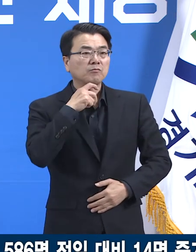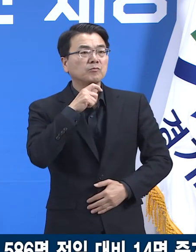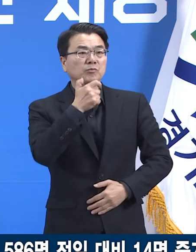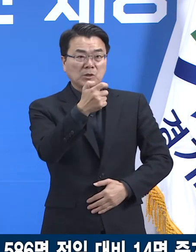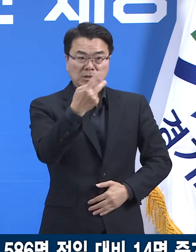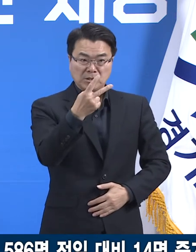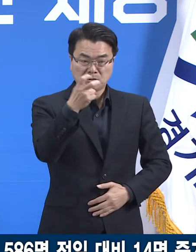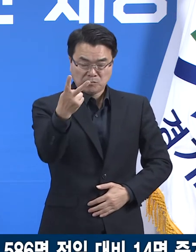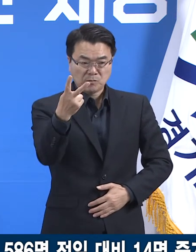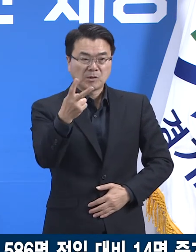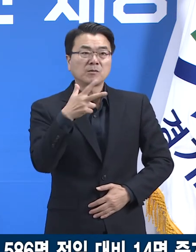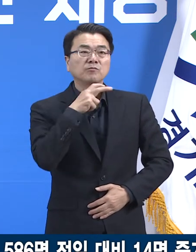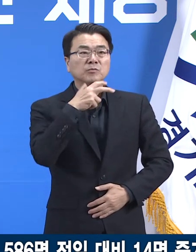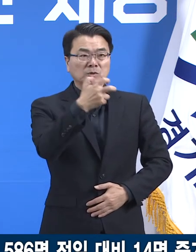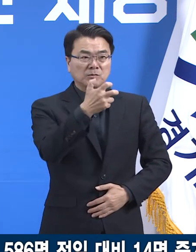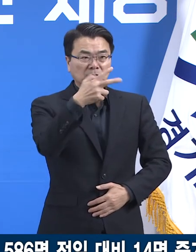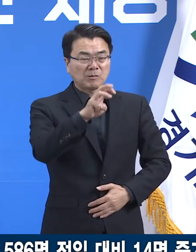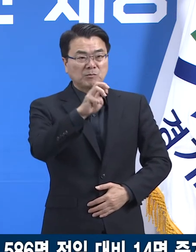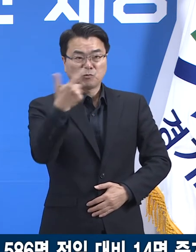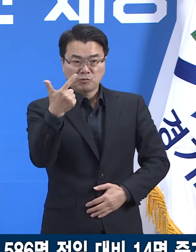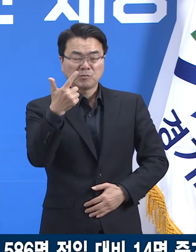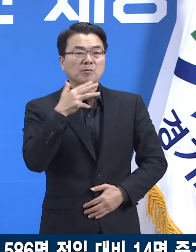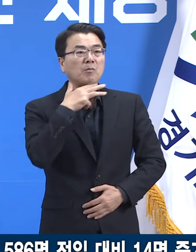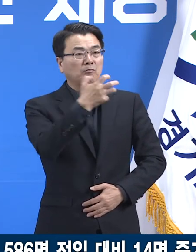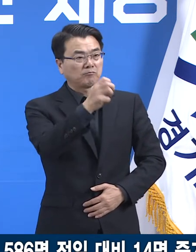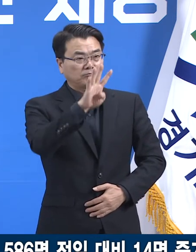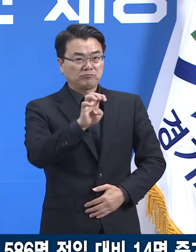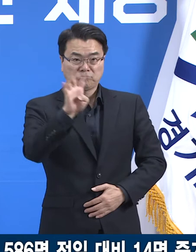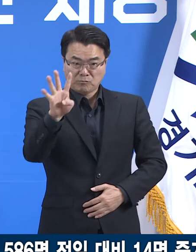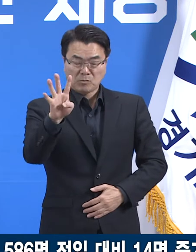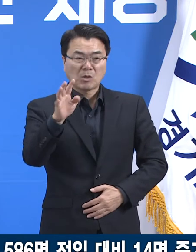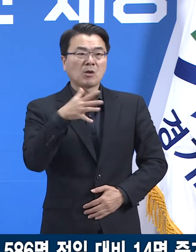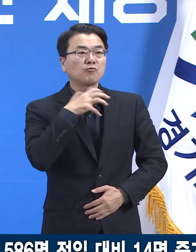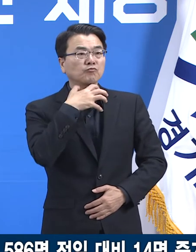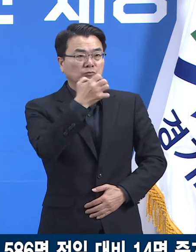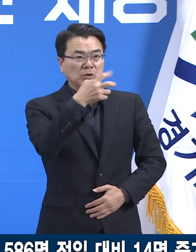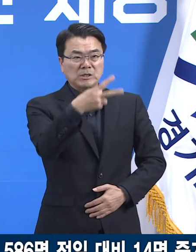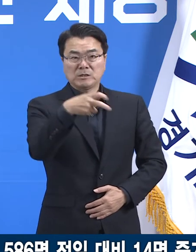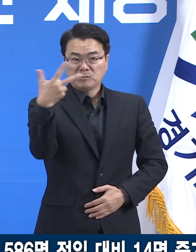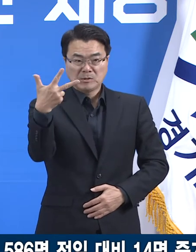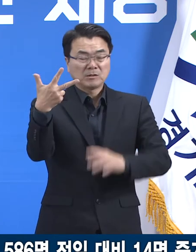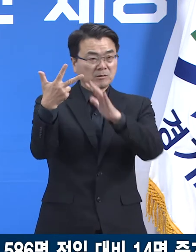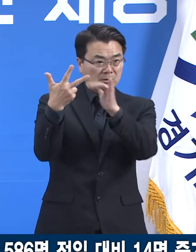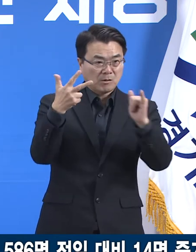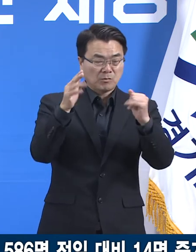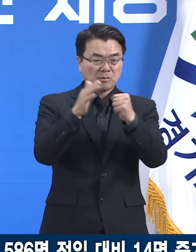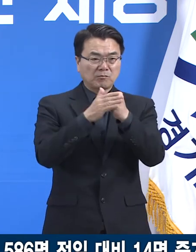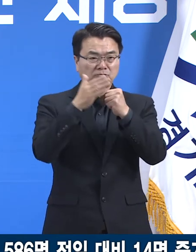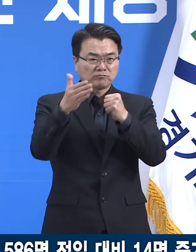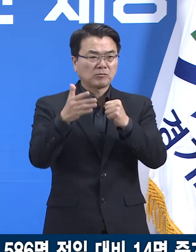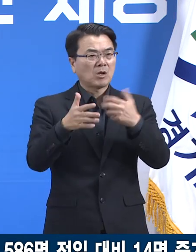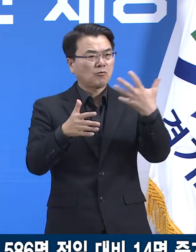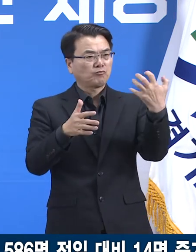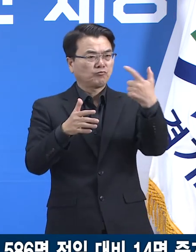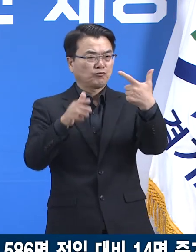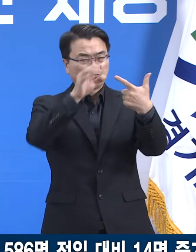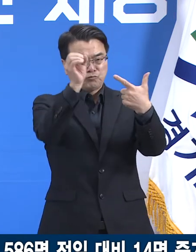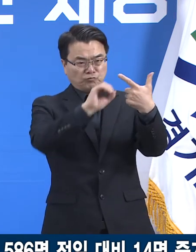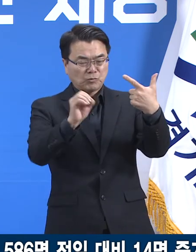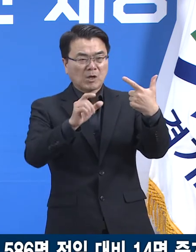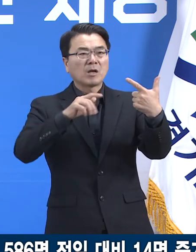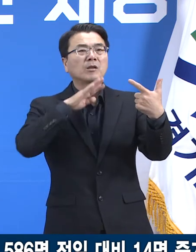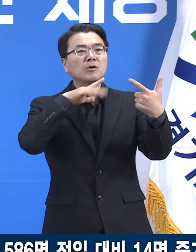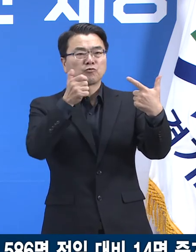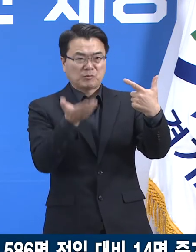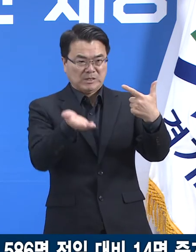22명 70대 36명 80대 44명 90대 27명으로 사망자의 96%가 60세